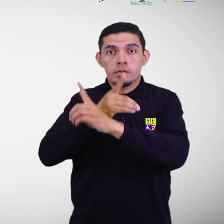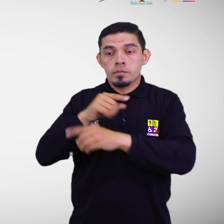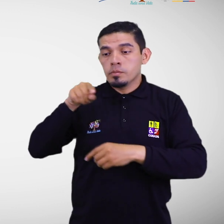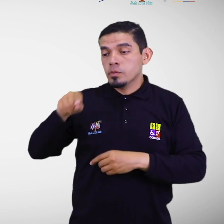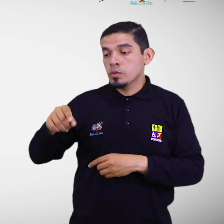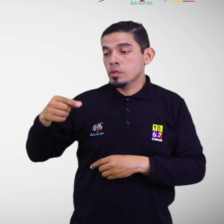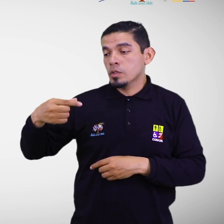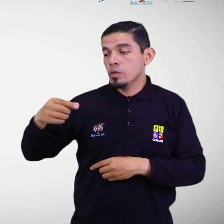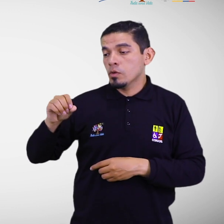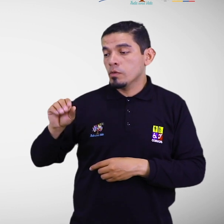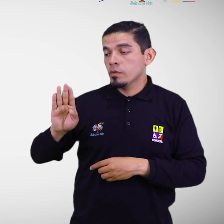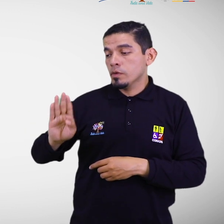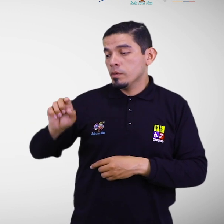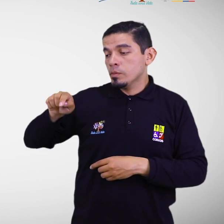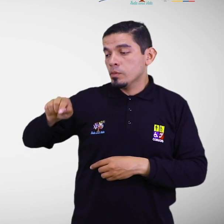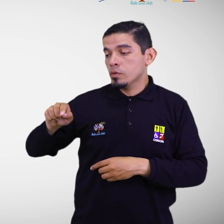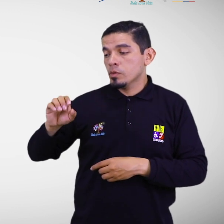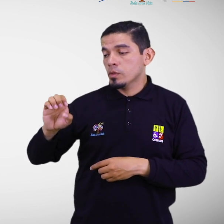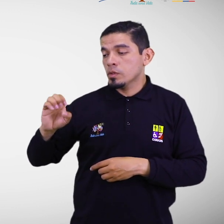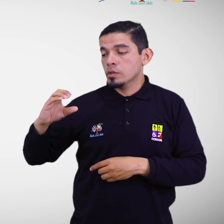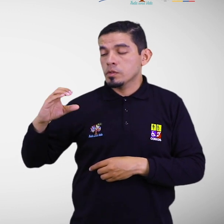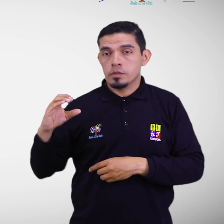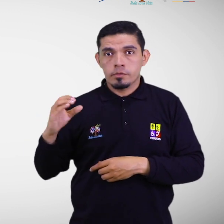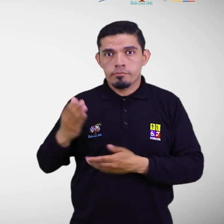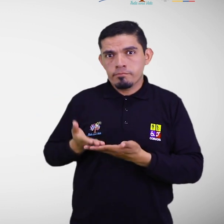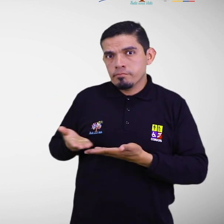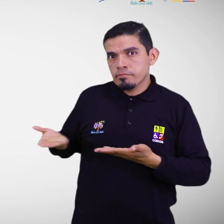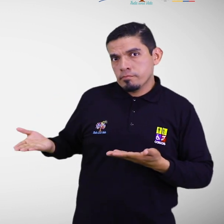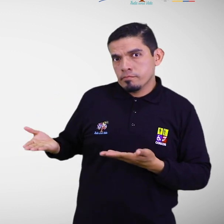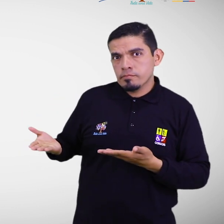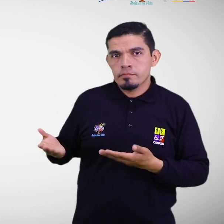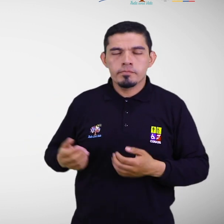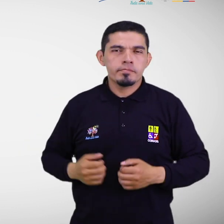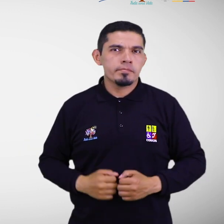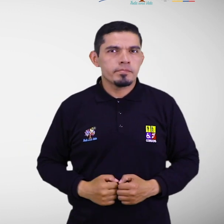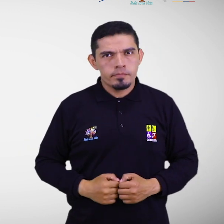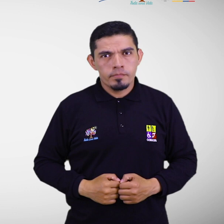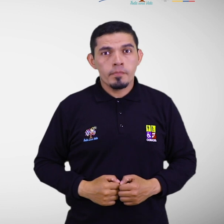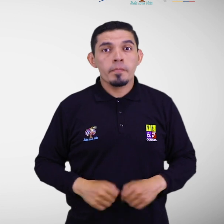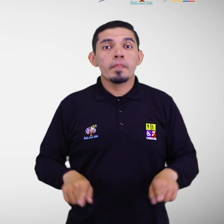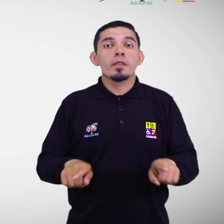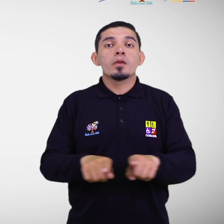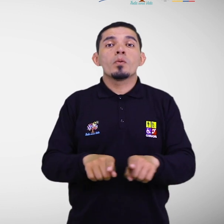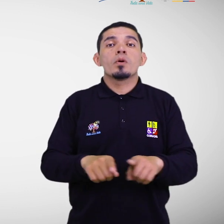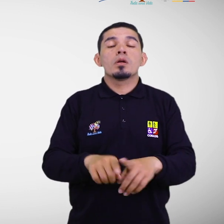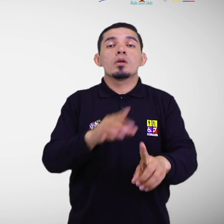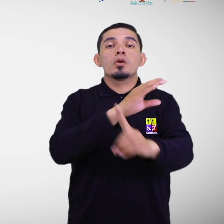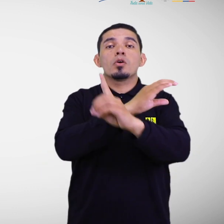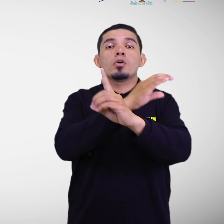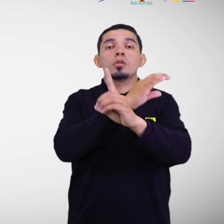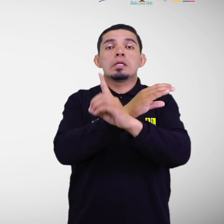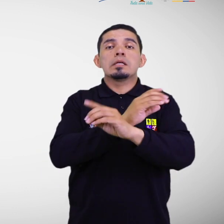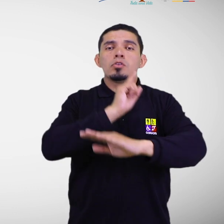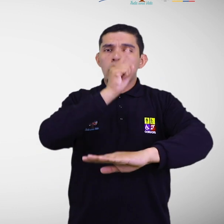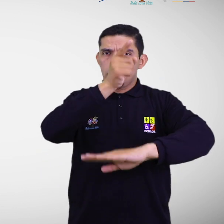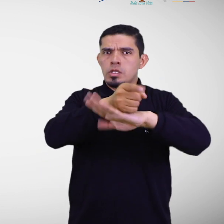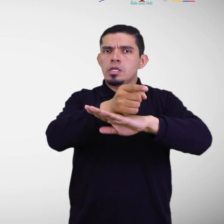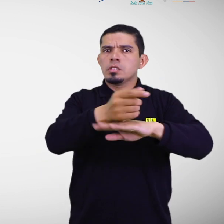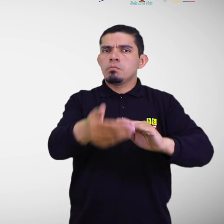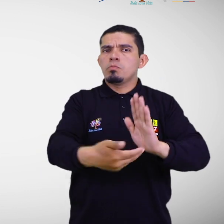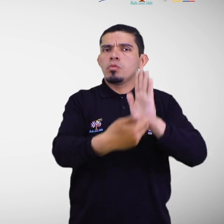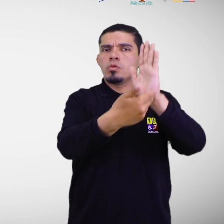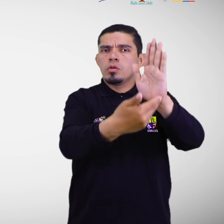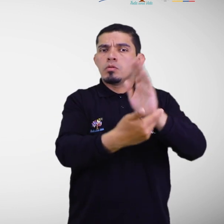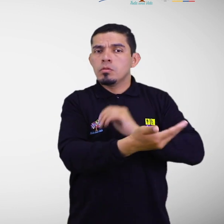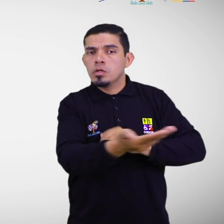.gov.es. Igualmente, CONADIS ha generado una ordenanza modelo, para